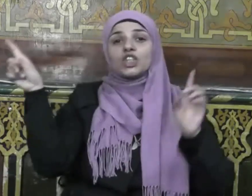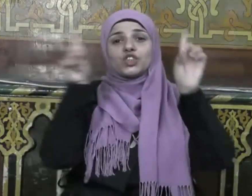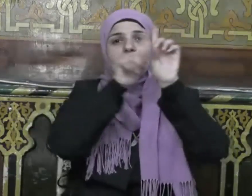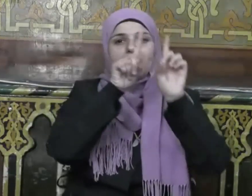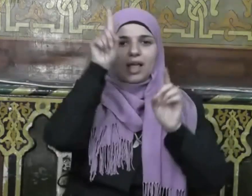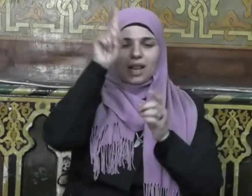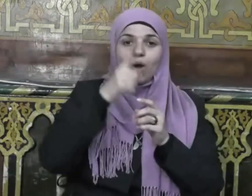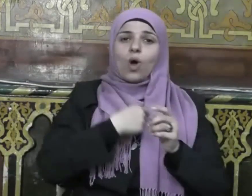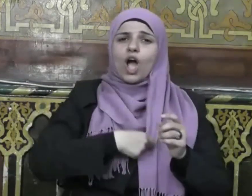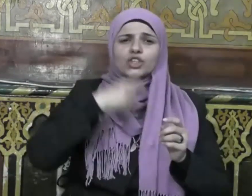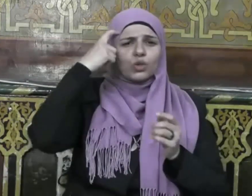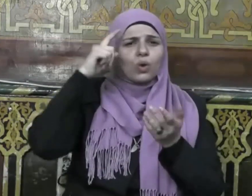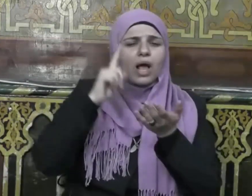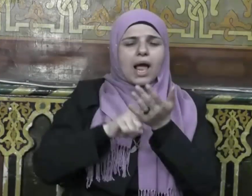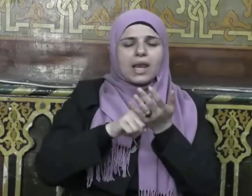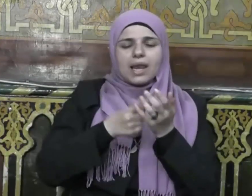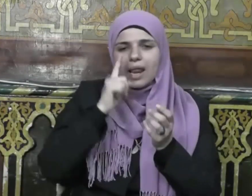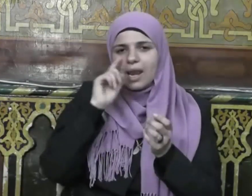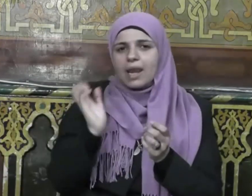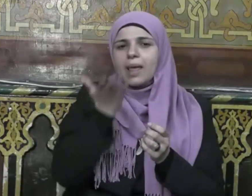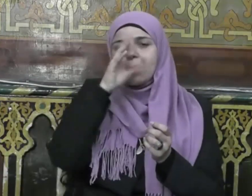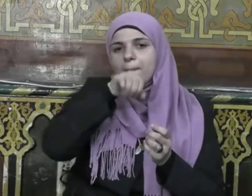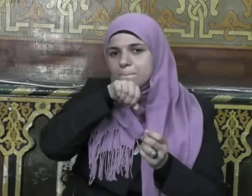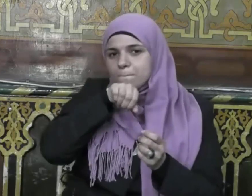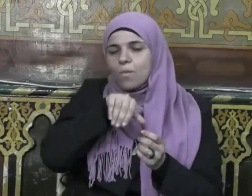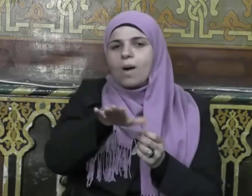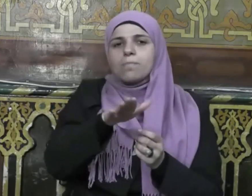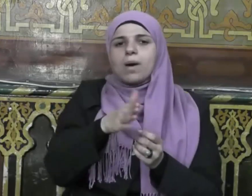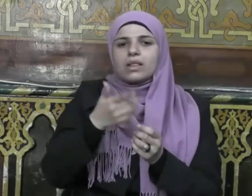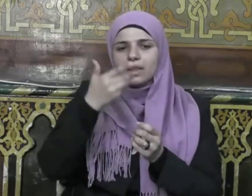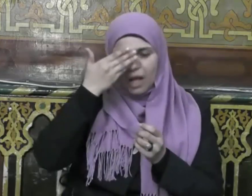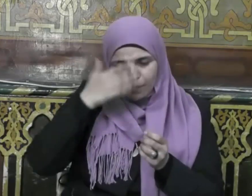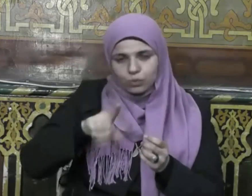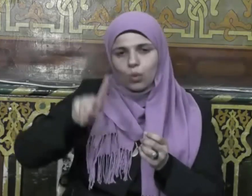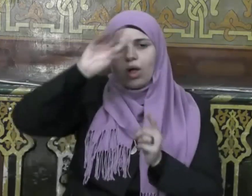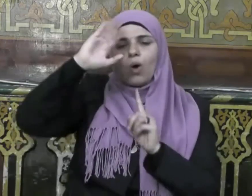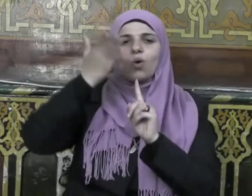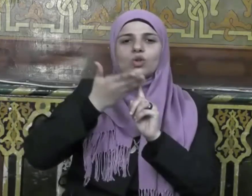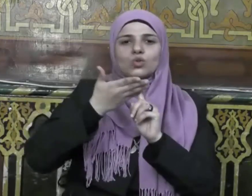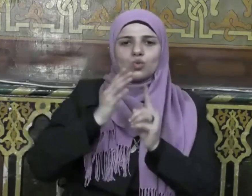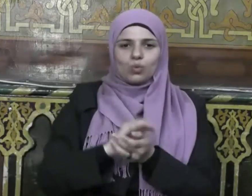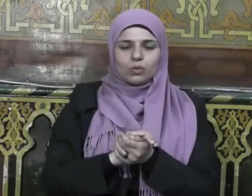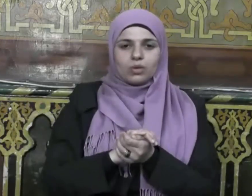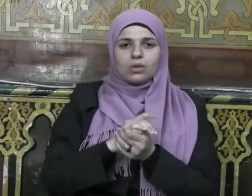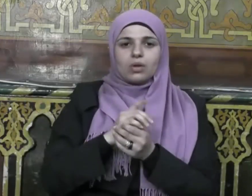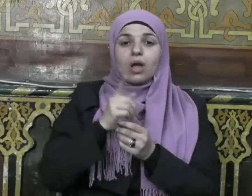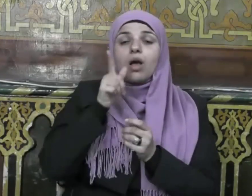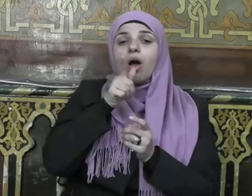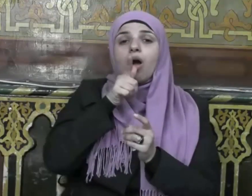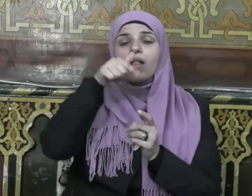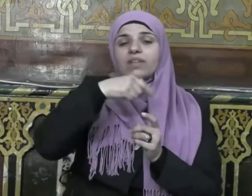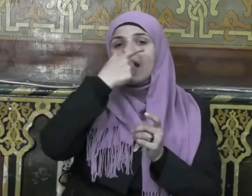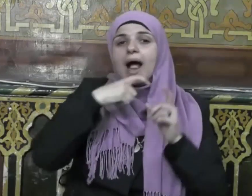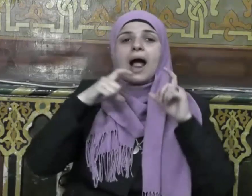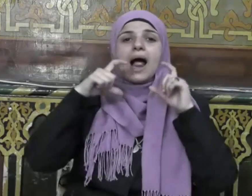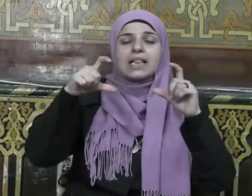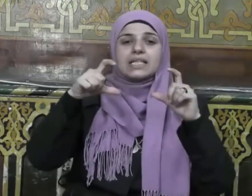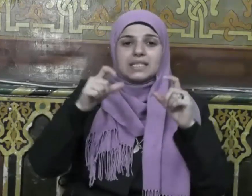له وأشهد أن سيدنا ونبينا محمدا عبدوه ورسوله القائل في حديثه الشريف